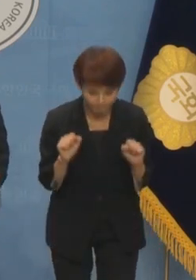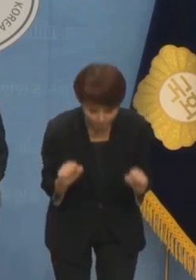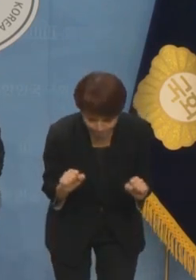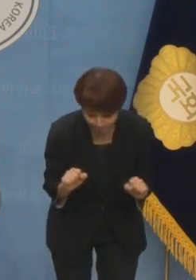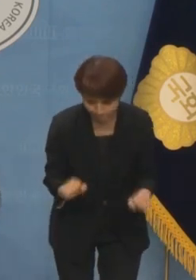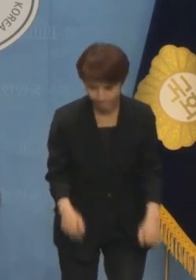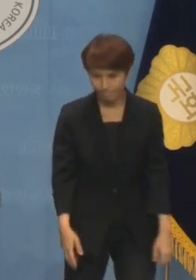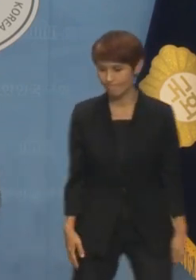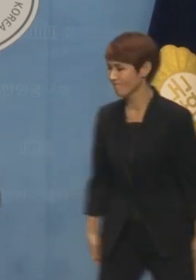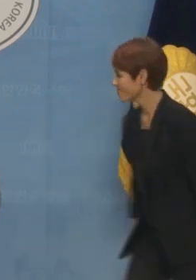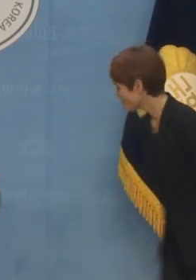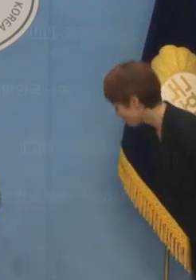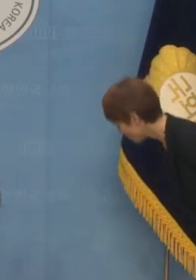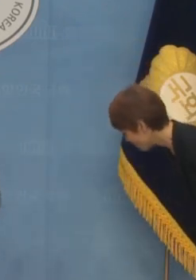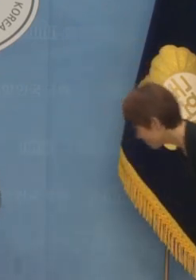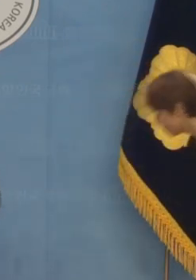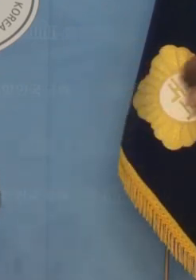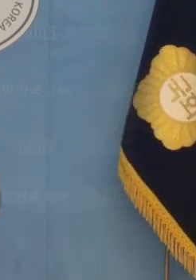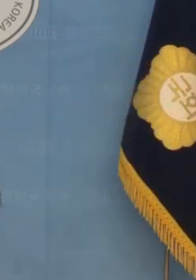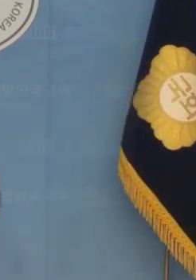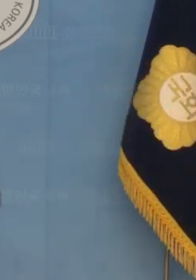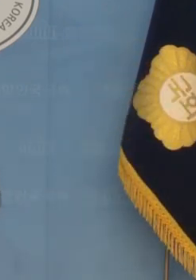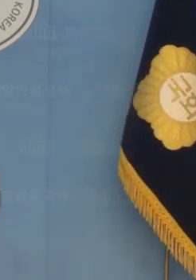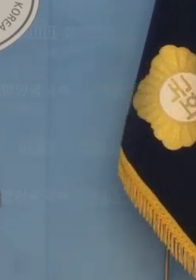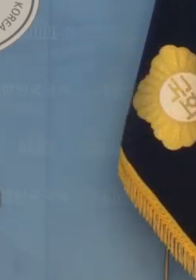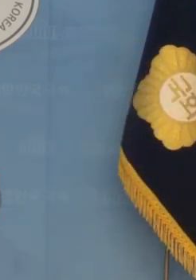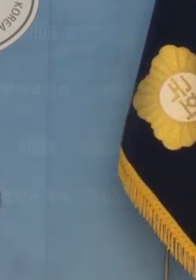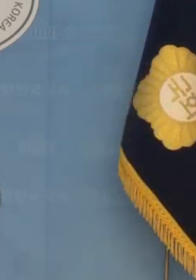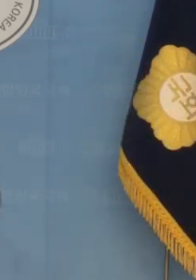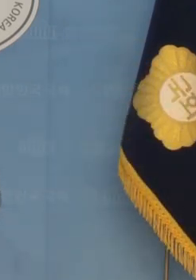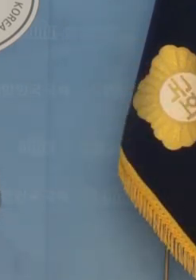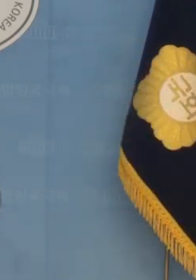고맙습니다 고맙습니다